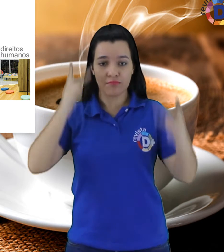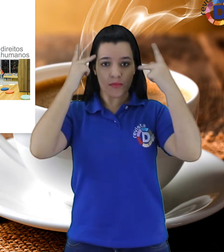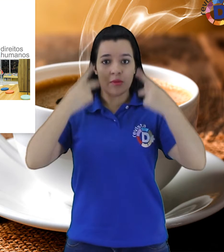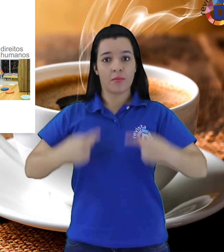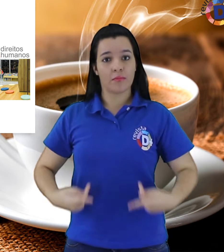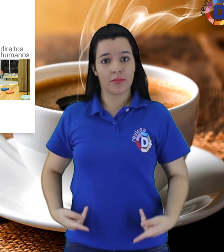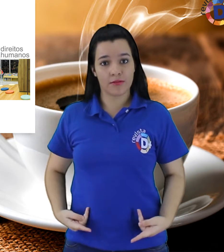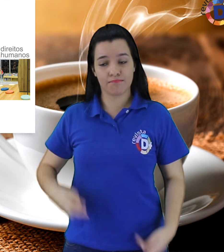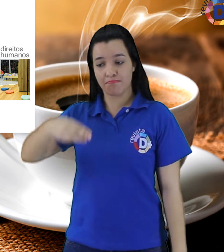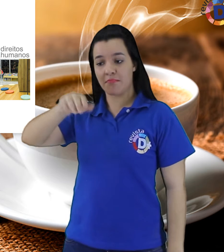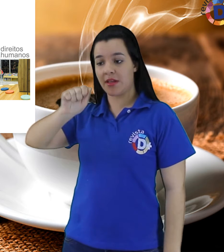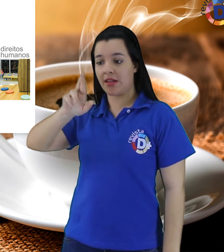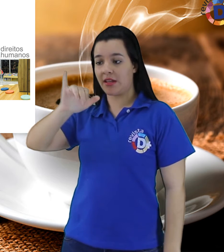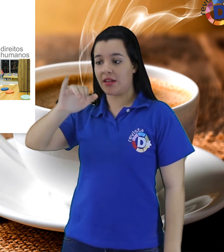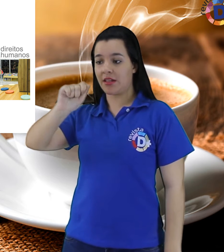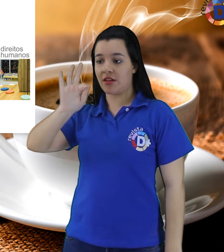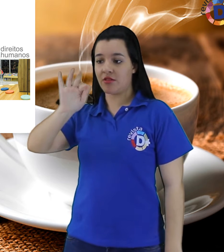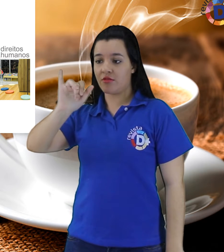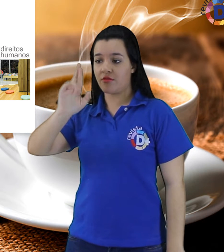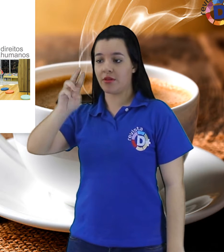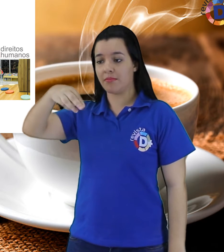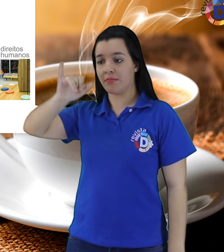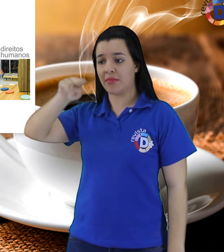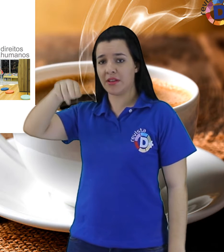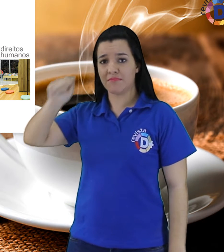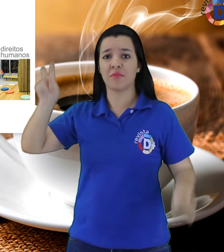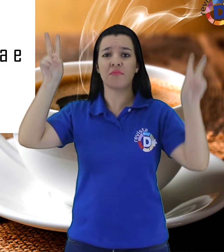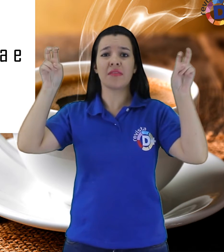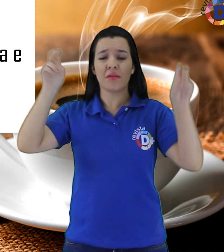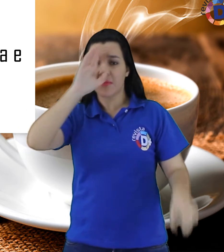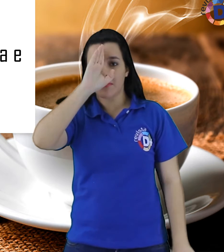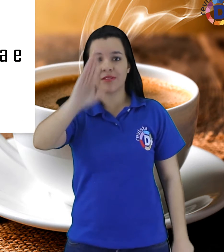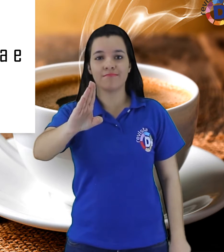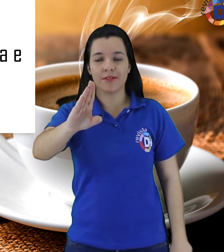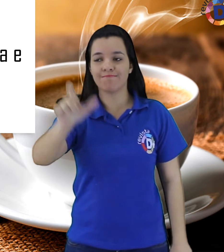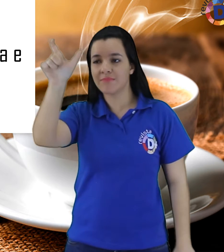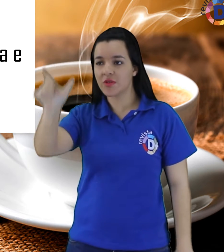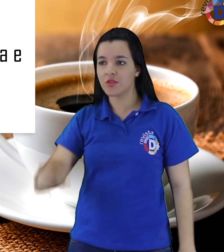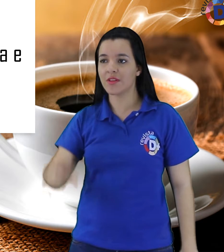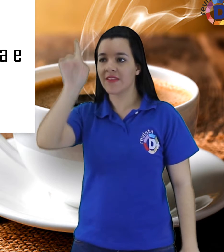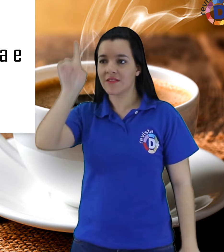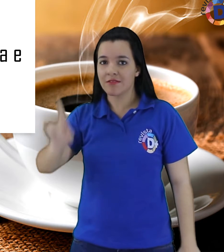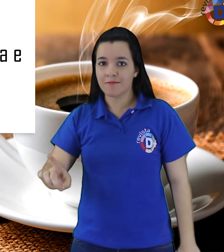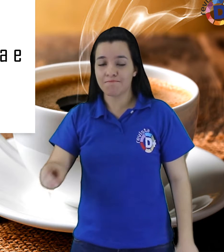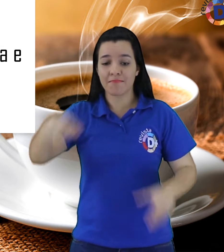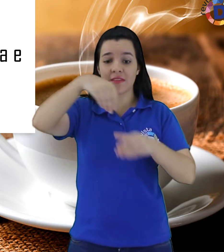A Pessoa com Deficiência e Sua Família, o objetivo é dialogar sobre a